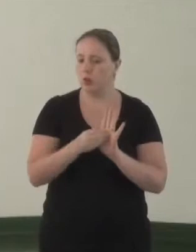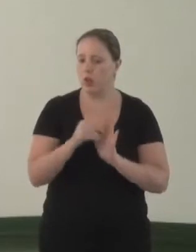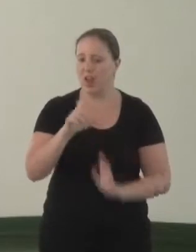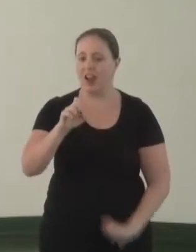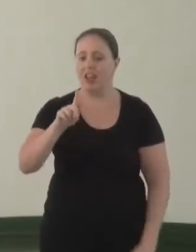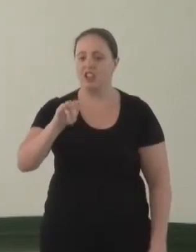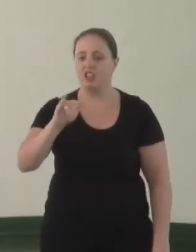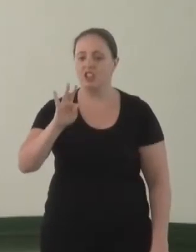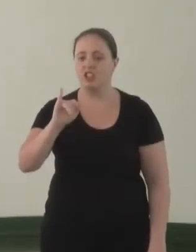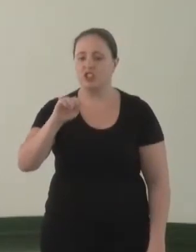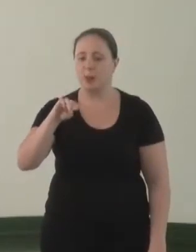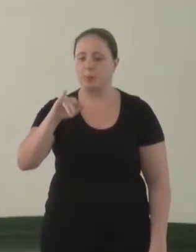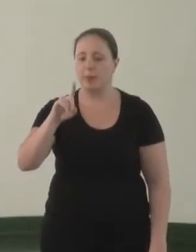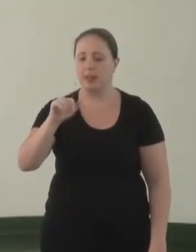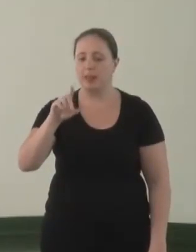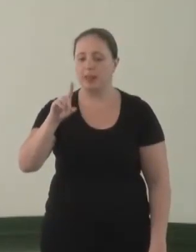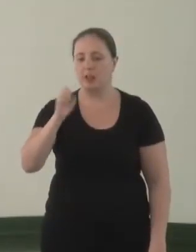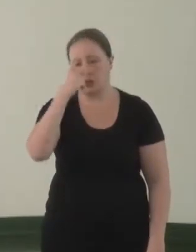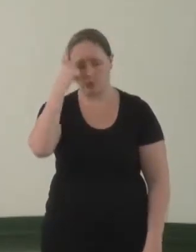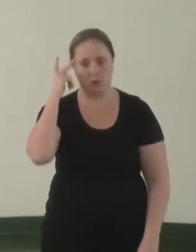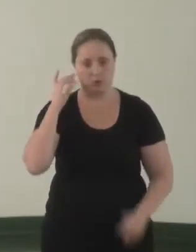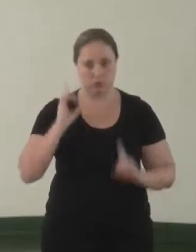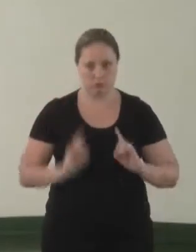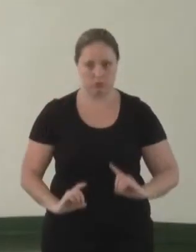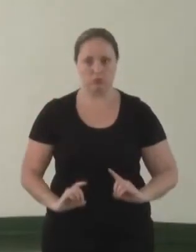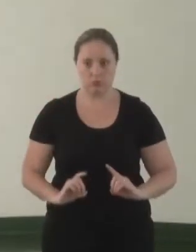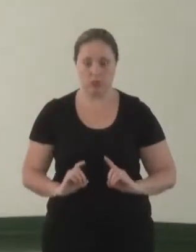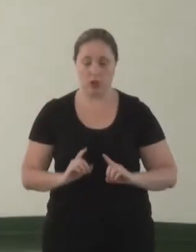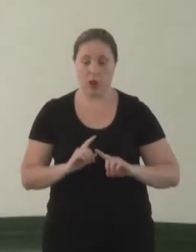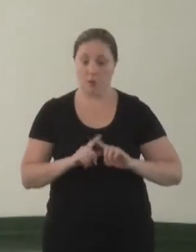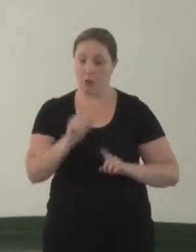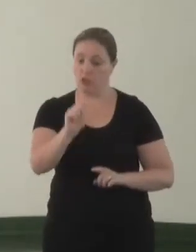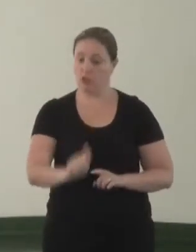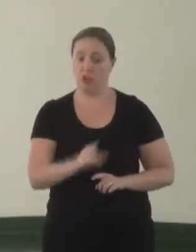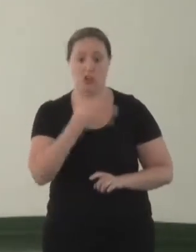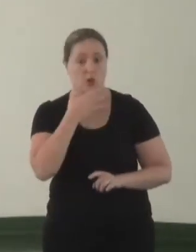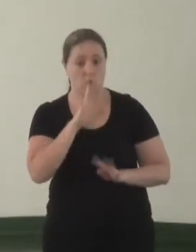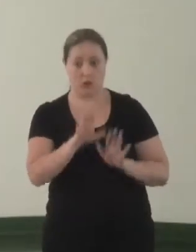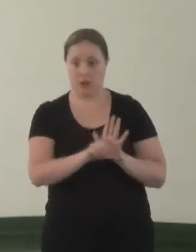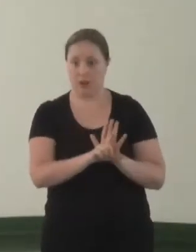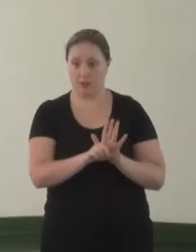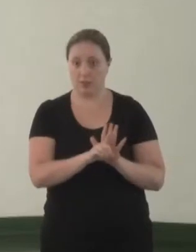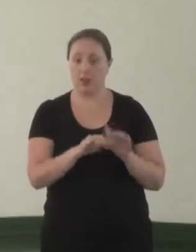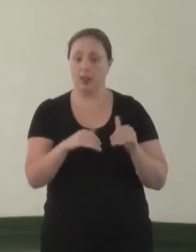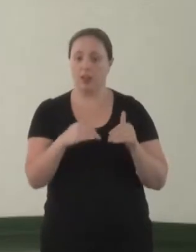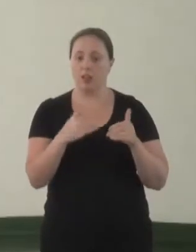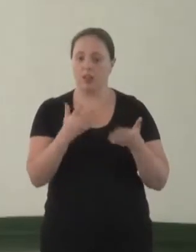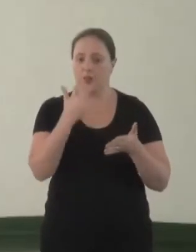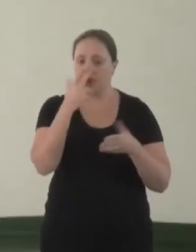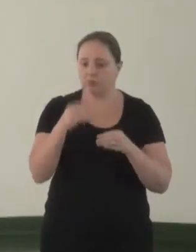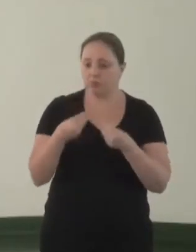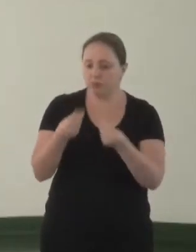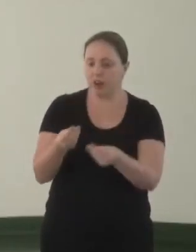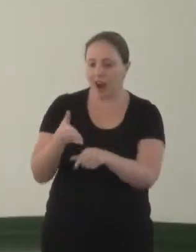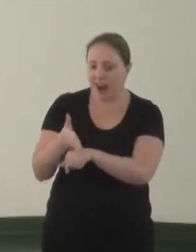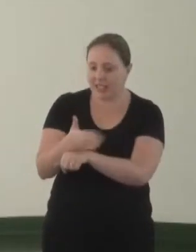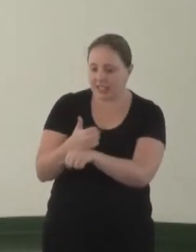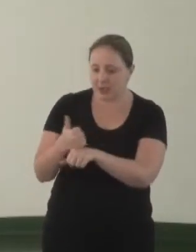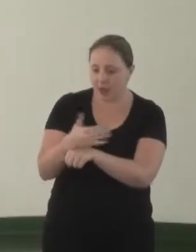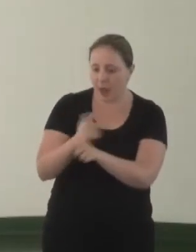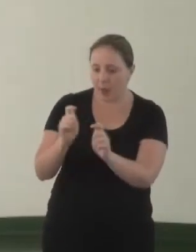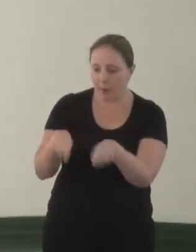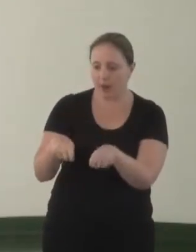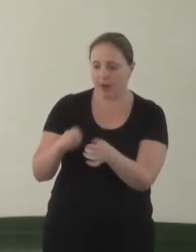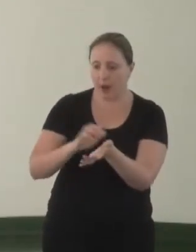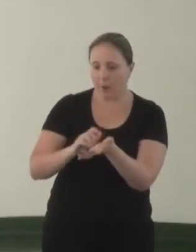legitimidade da pessoa com deficiência visual. Mas, por desconhecimento desse gerente, ao invés de dar a acessibilidade